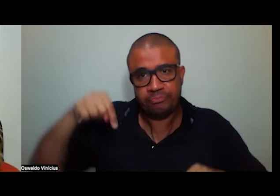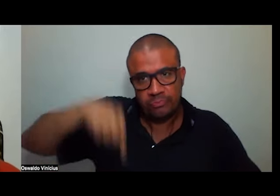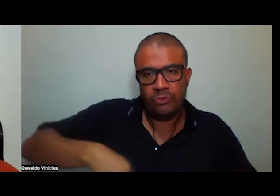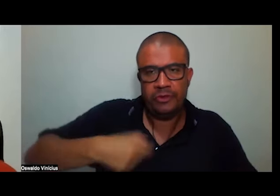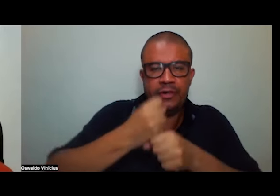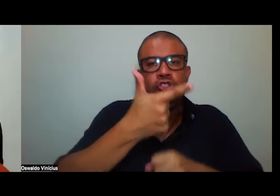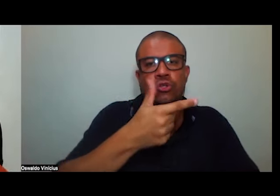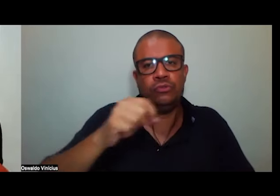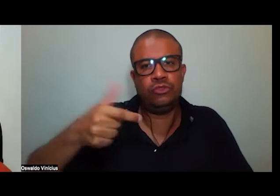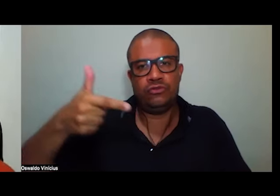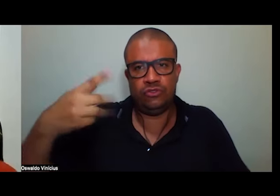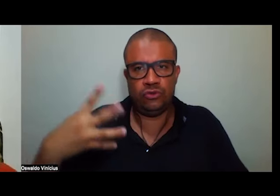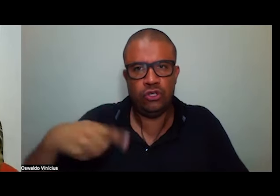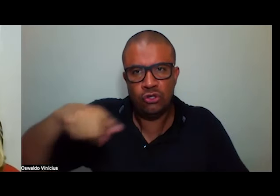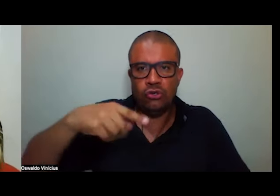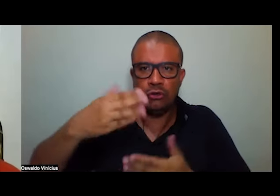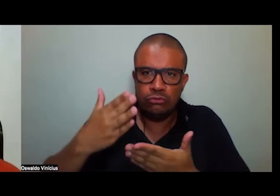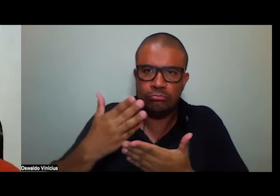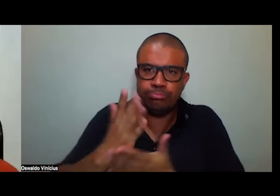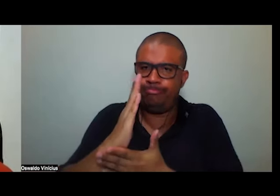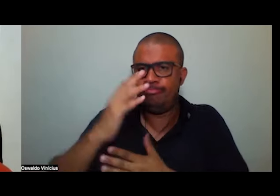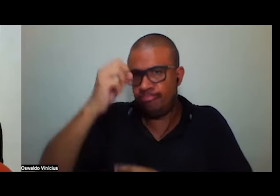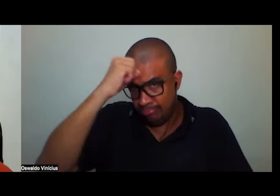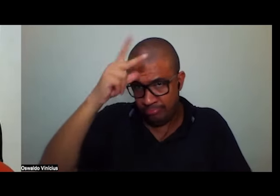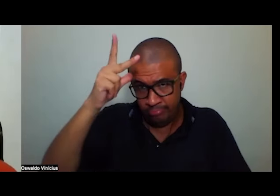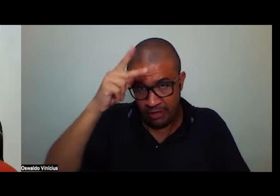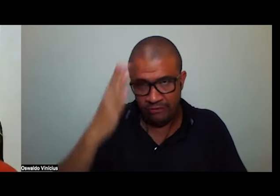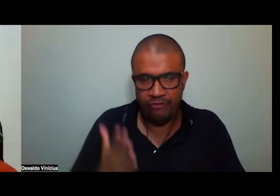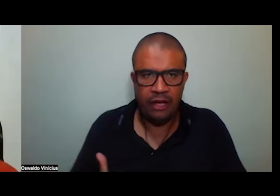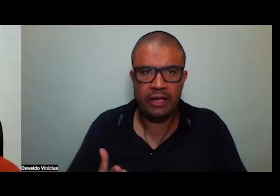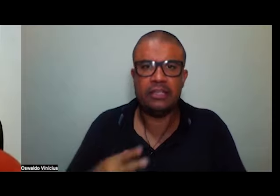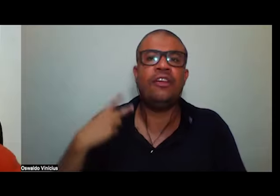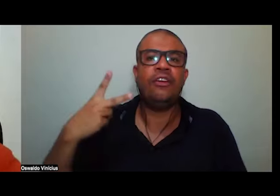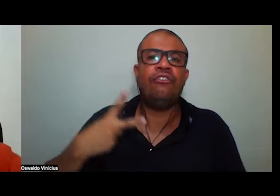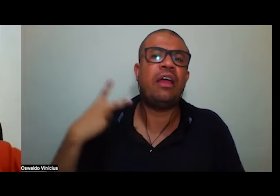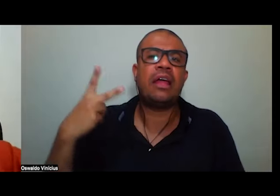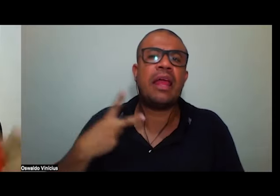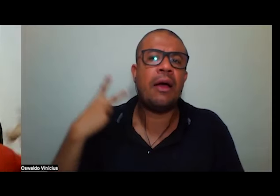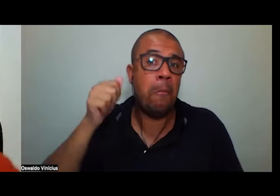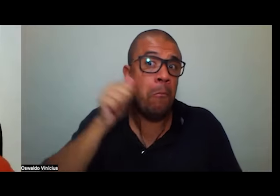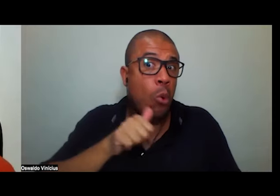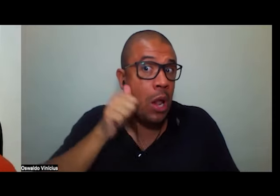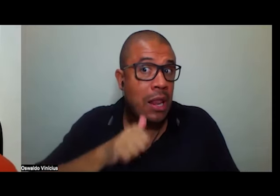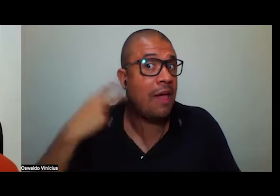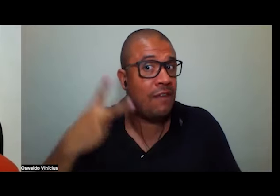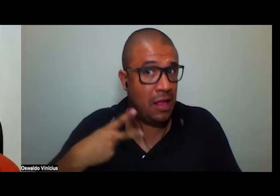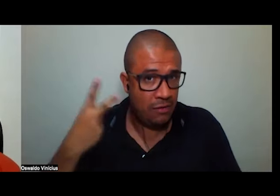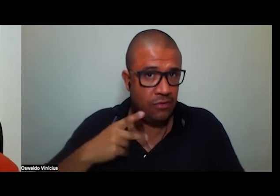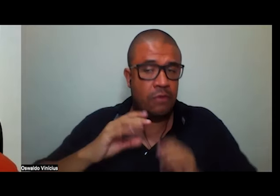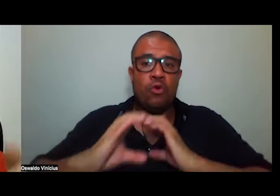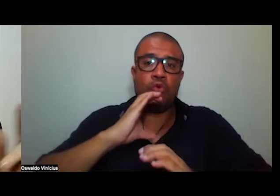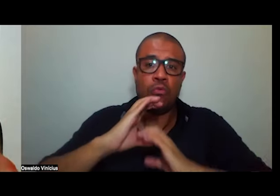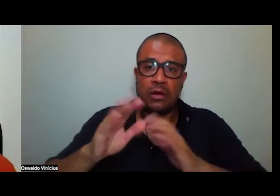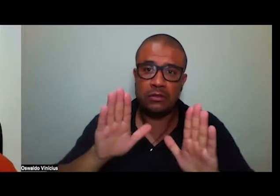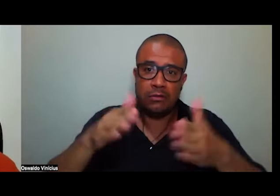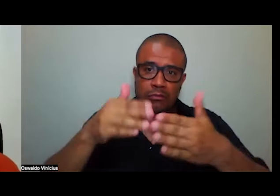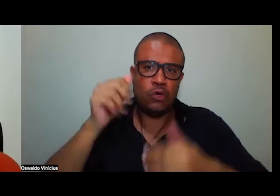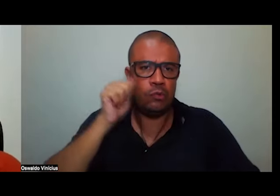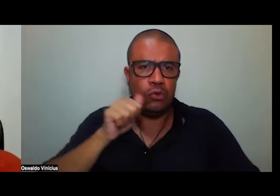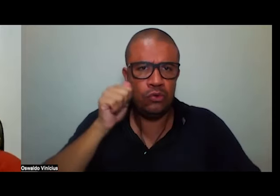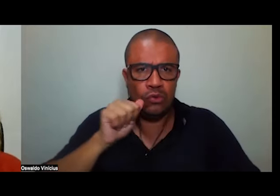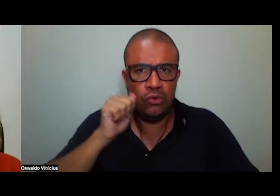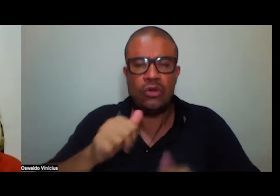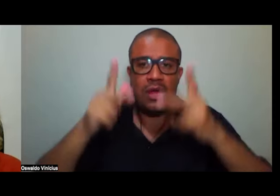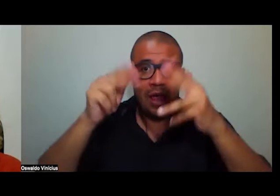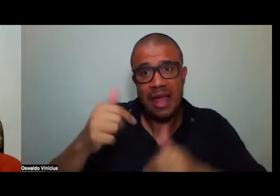nós vamos eleger prefeitas vamos eleger vereadoras vamos nos comunicar com as mulheres porque assim como elas